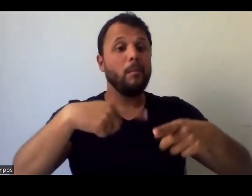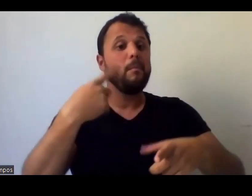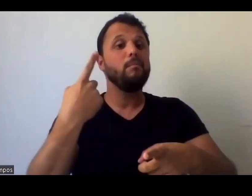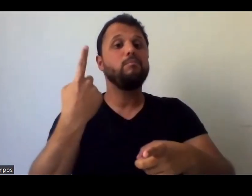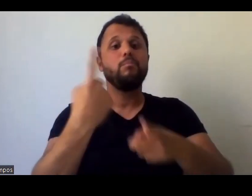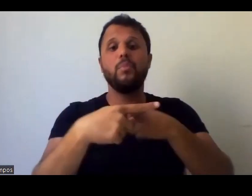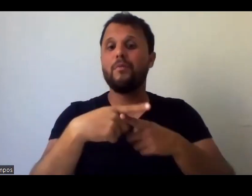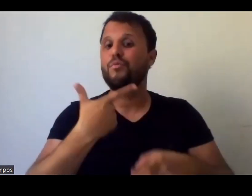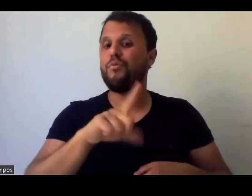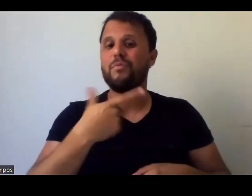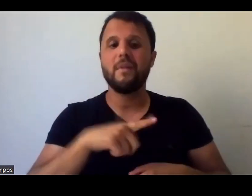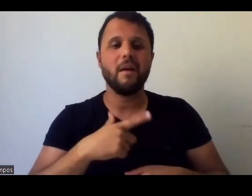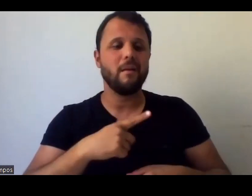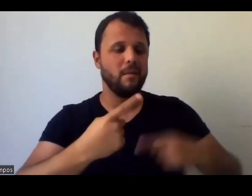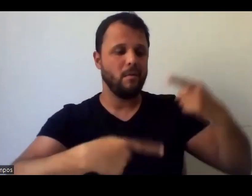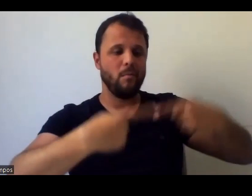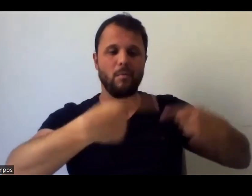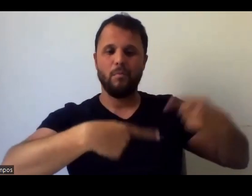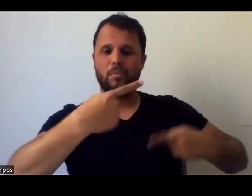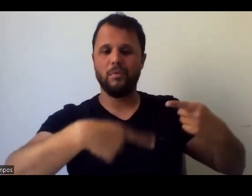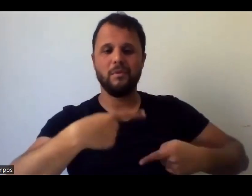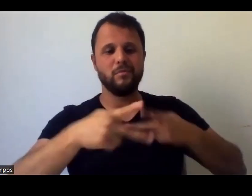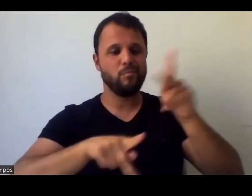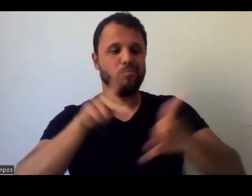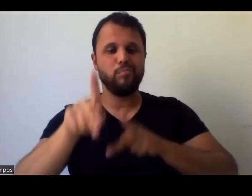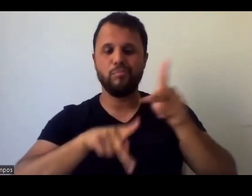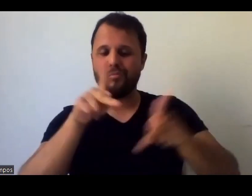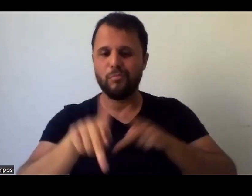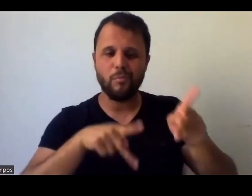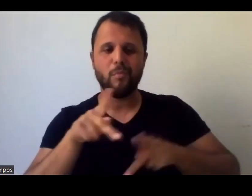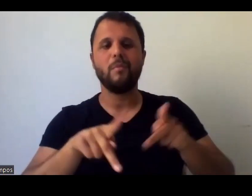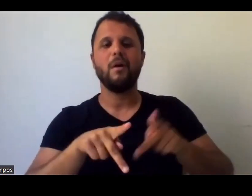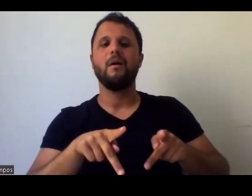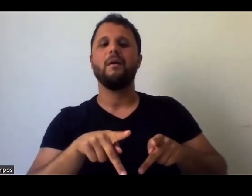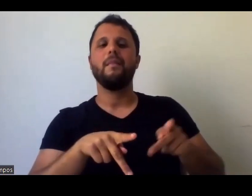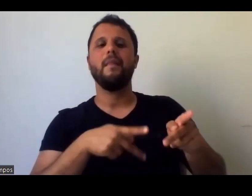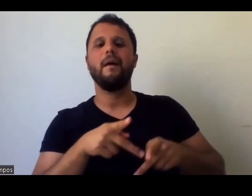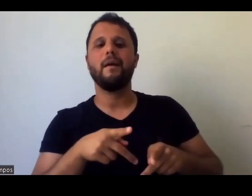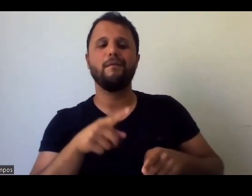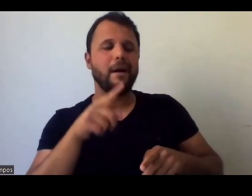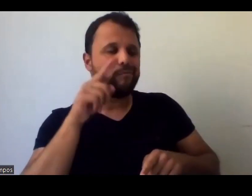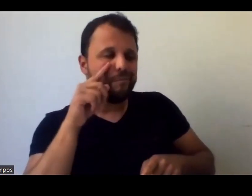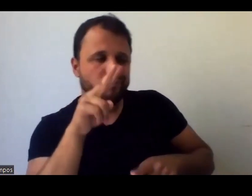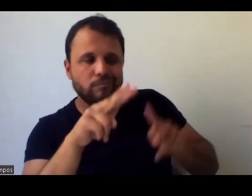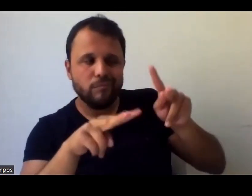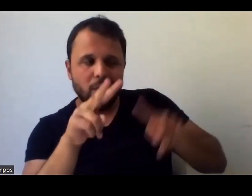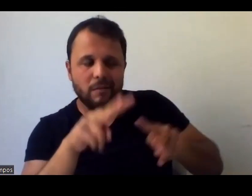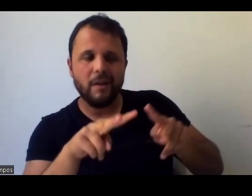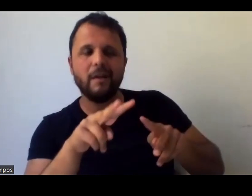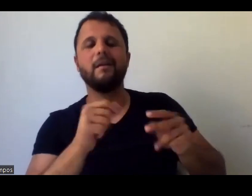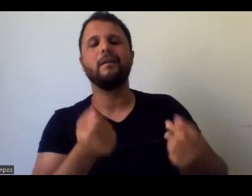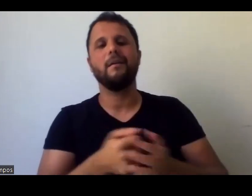garanta isso, as leis estão lá, mas a política pública que fiscaliza e garanta tudo isso, não existe.